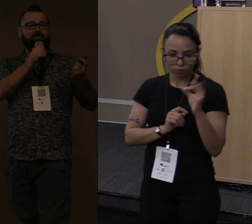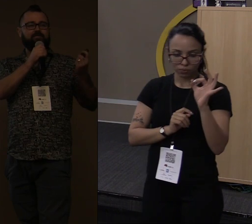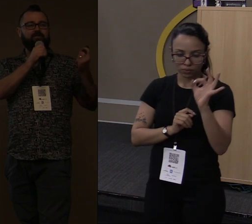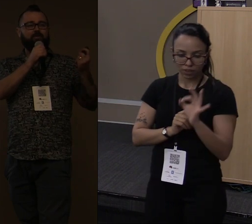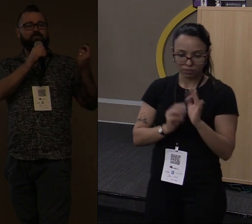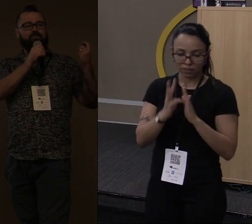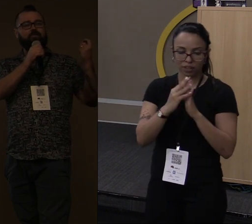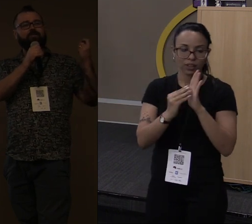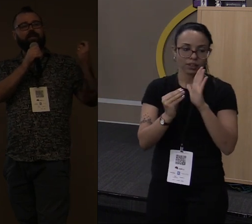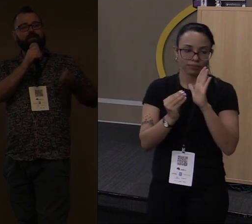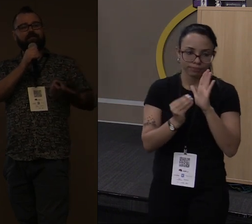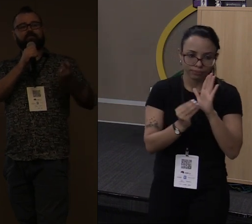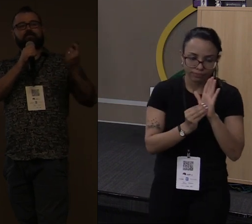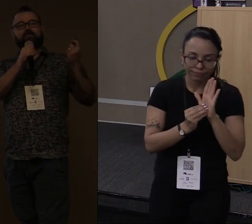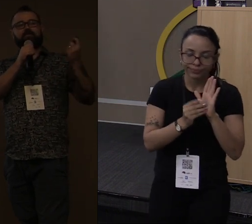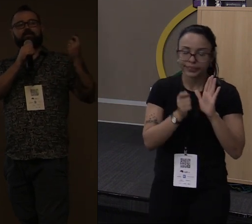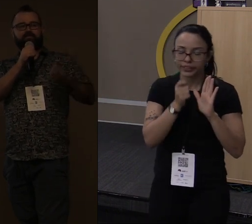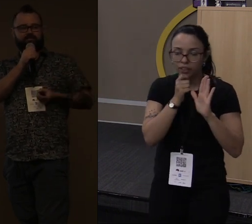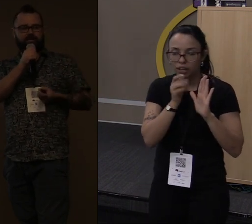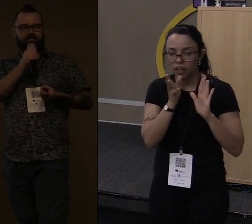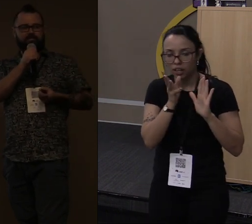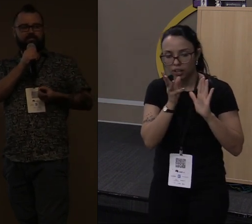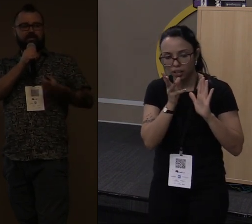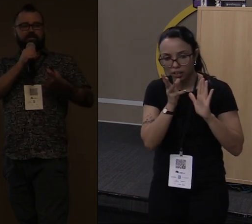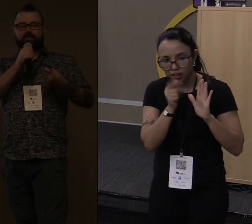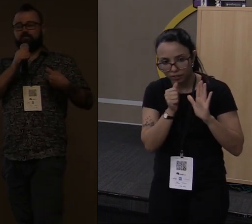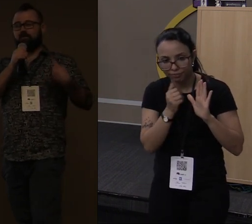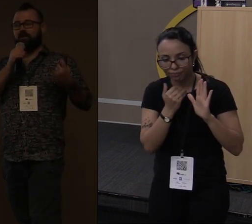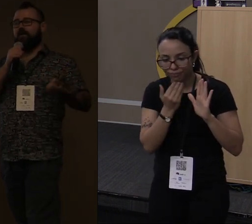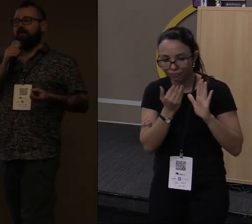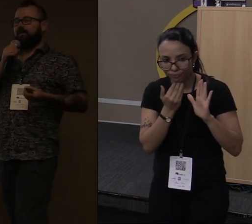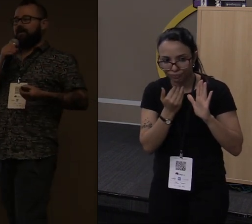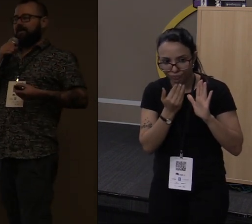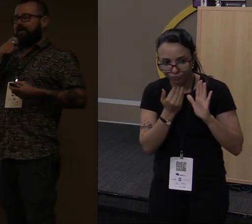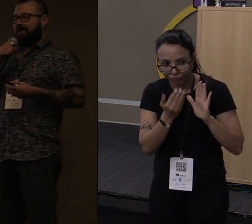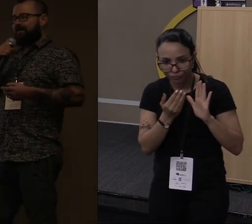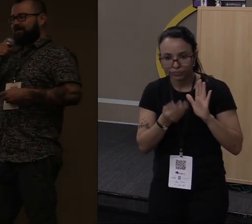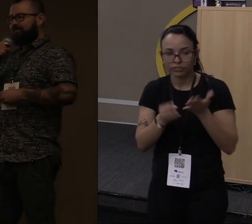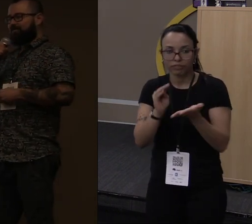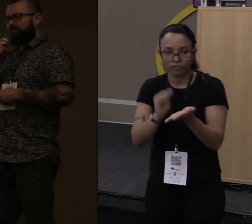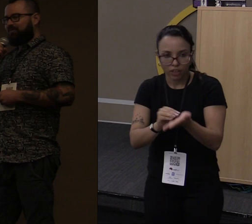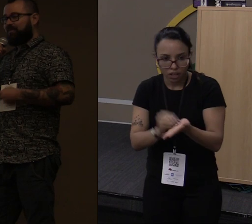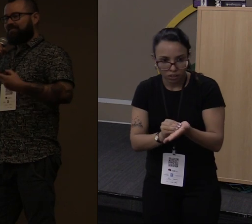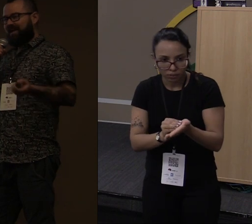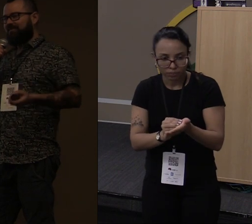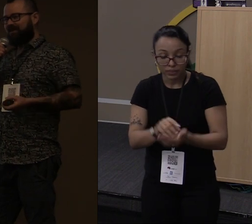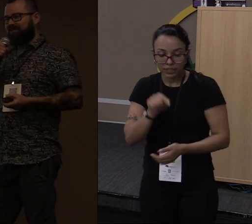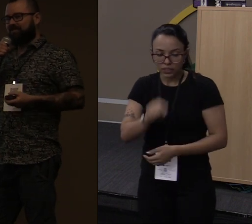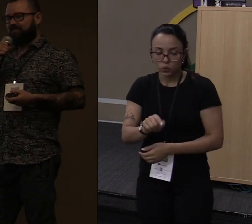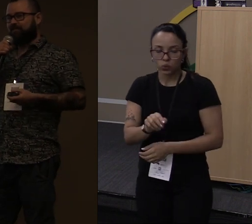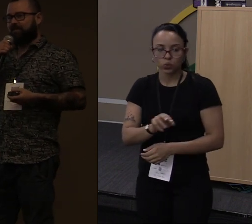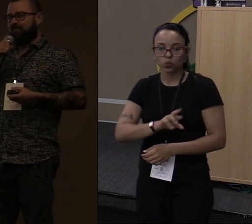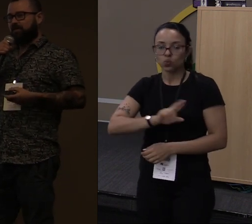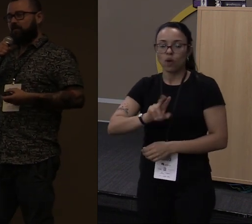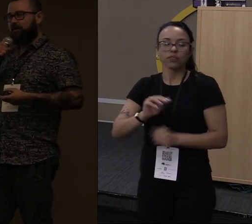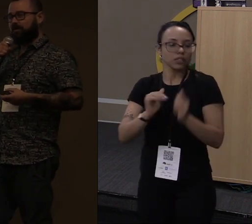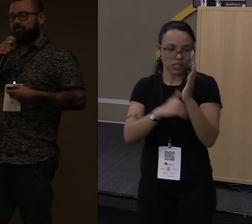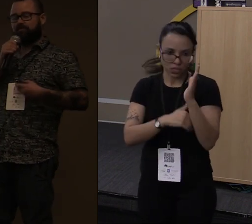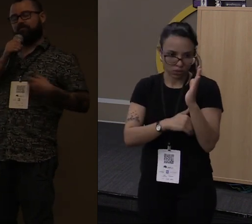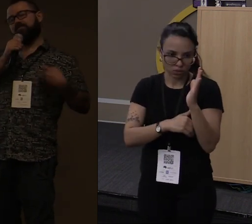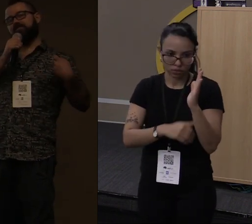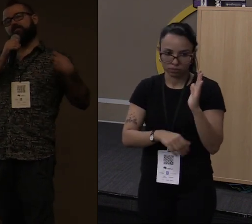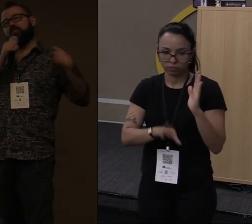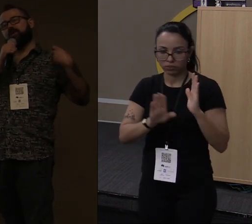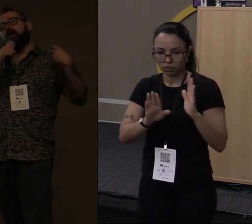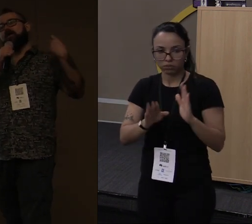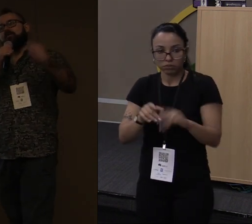essas linguagens se demonstram lentas e ineficientes. E isso não é nenhum mistério. A gente sabe que chega uma hora